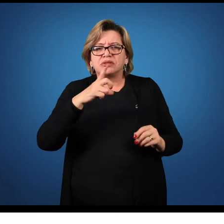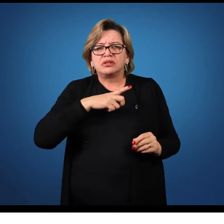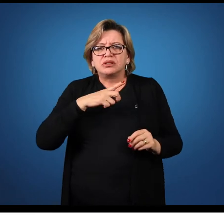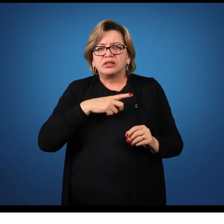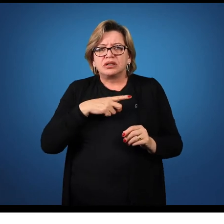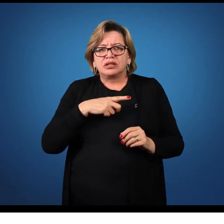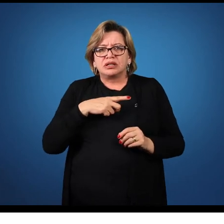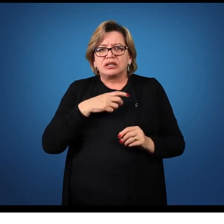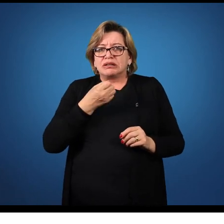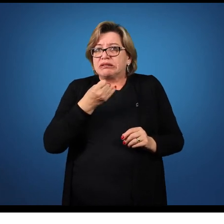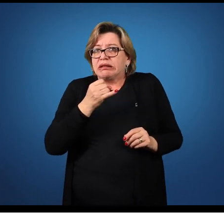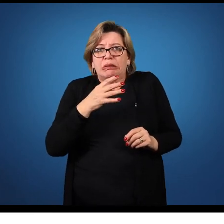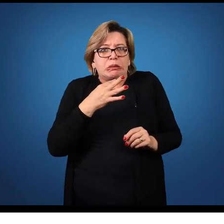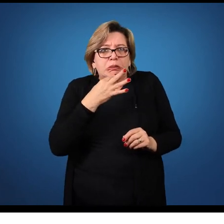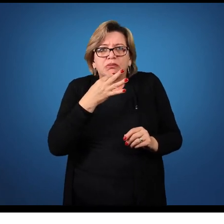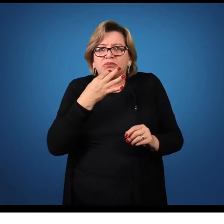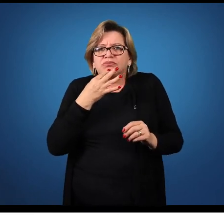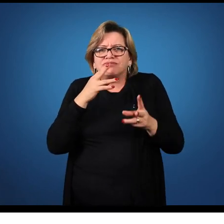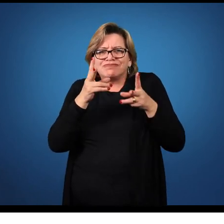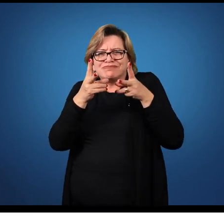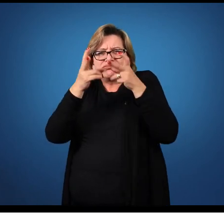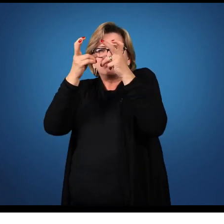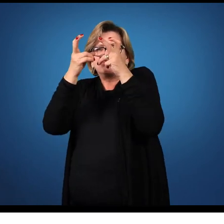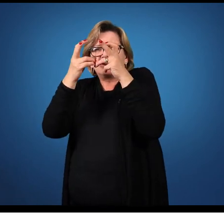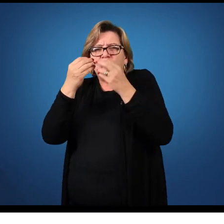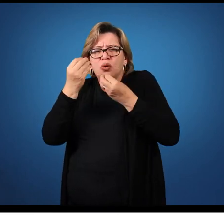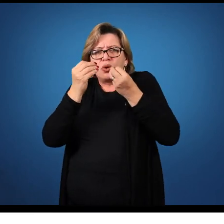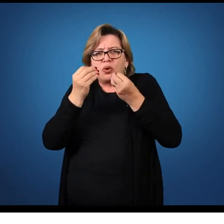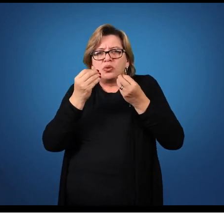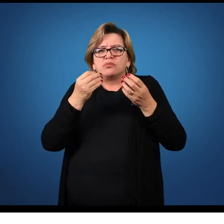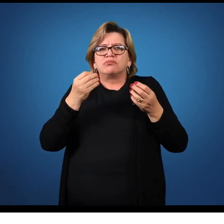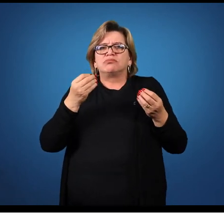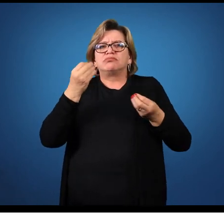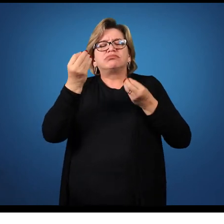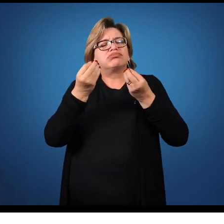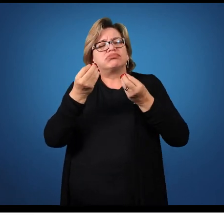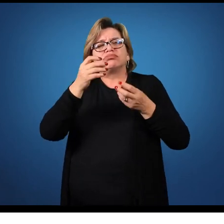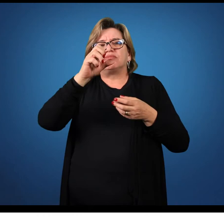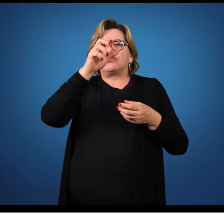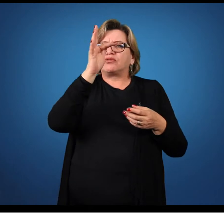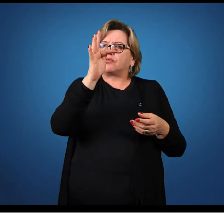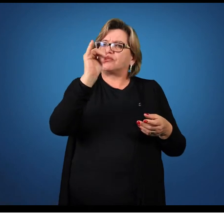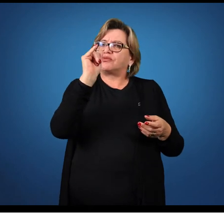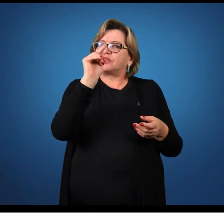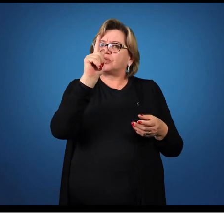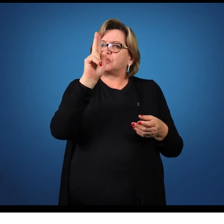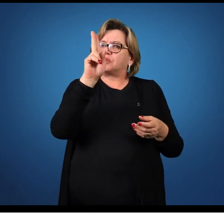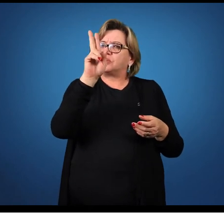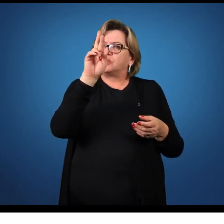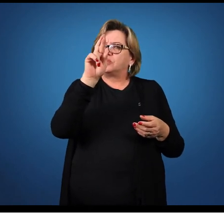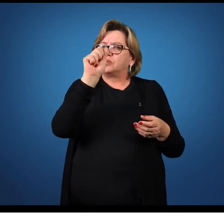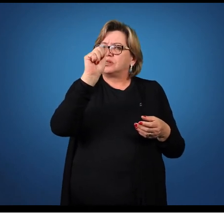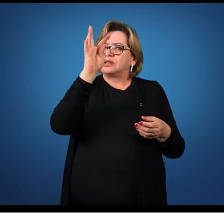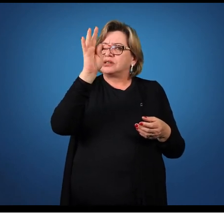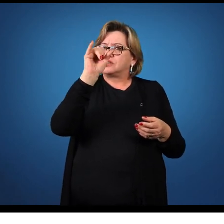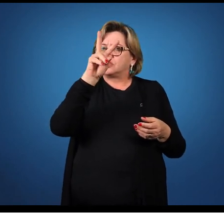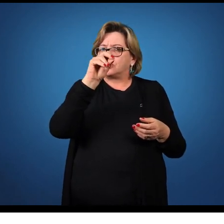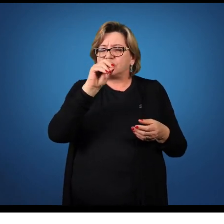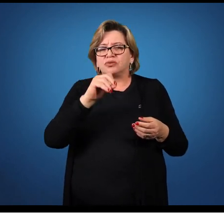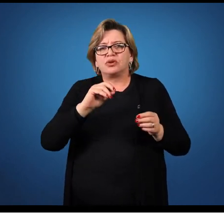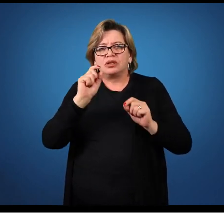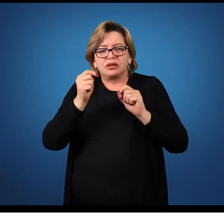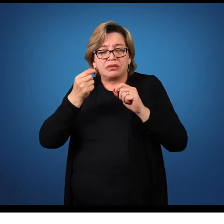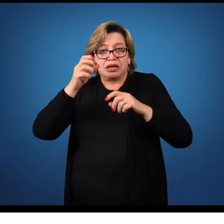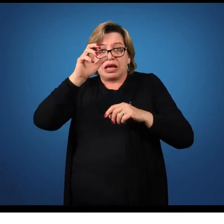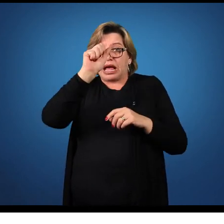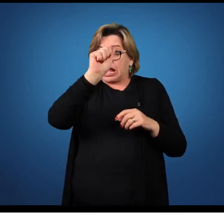como eu não tenho algo que eu reconheço de primeira, ou algo figurativo, então essas obras abstratas, elas vão ainda mais se